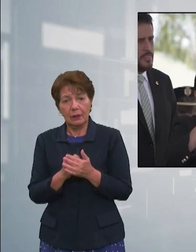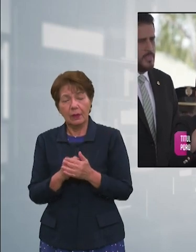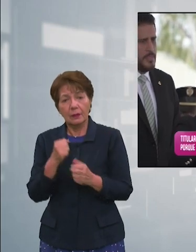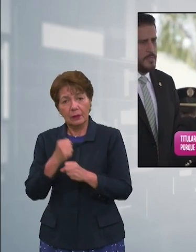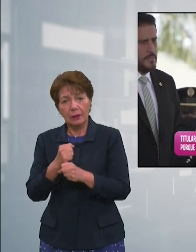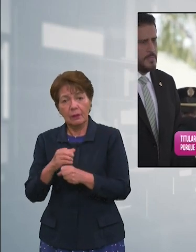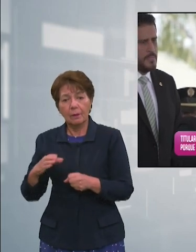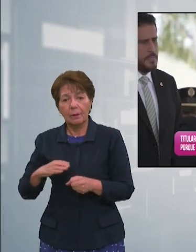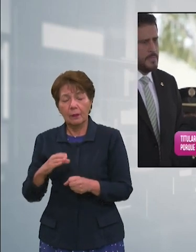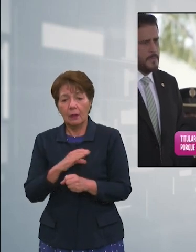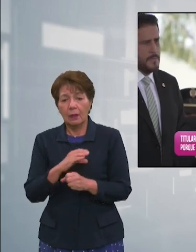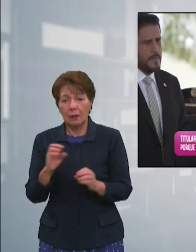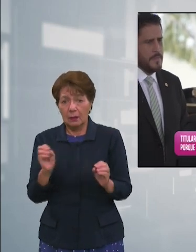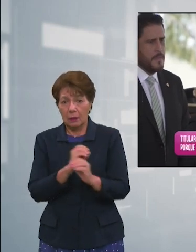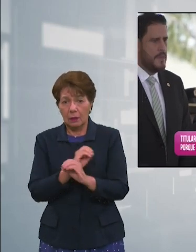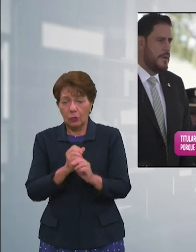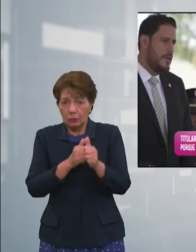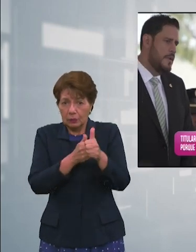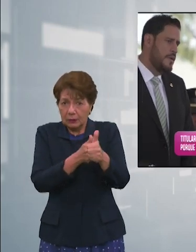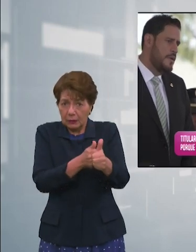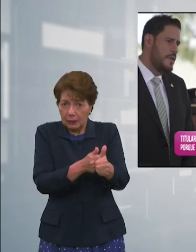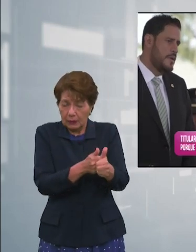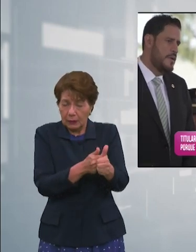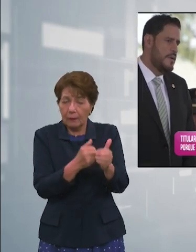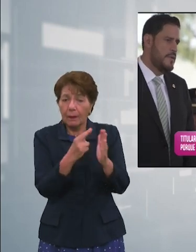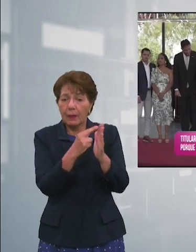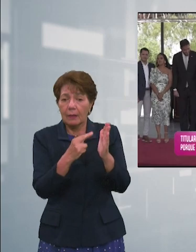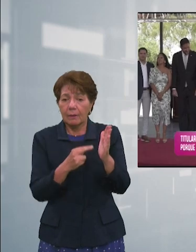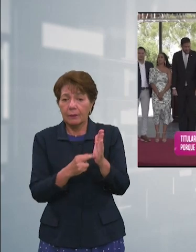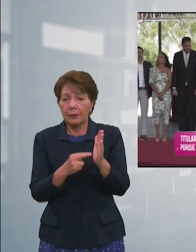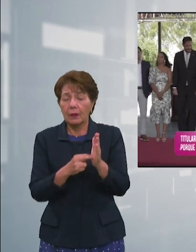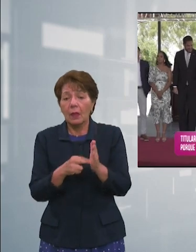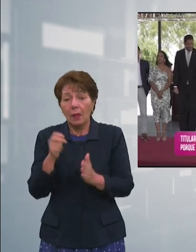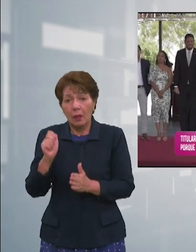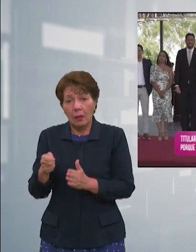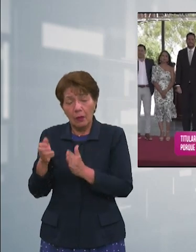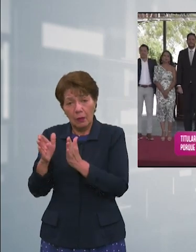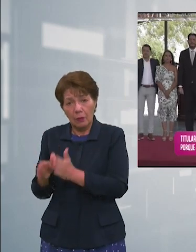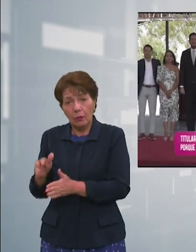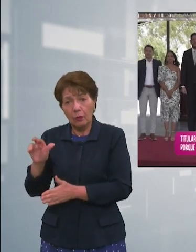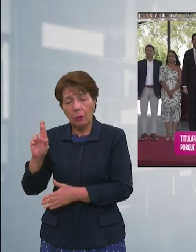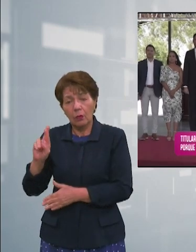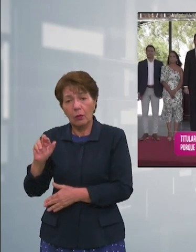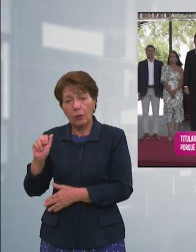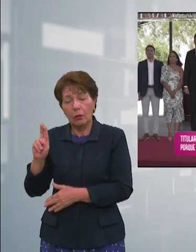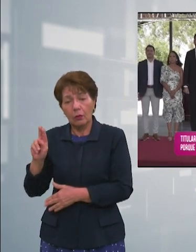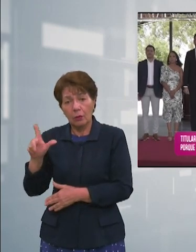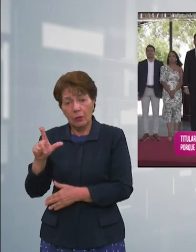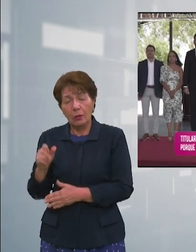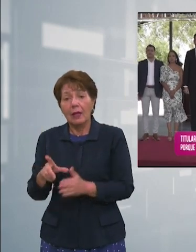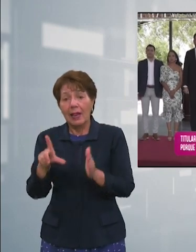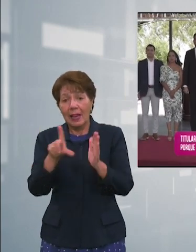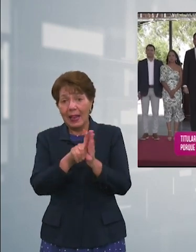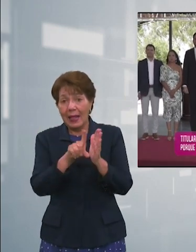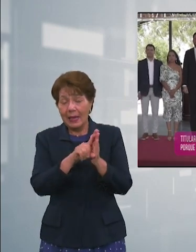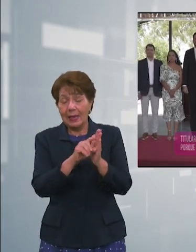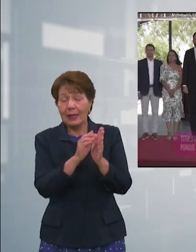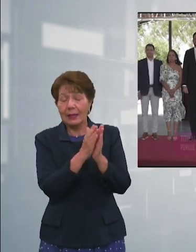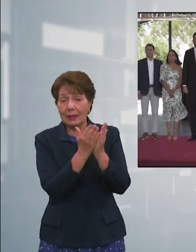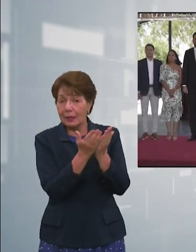o no de la moción el abogado Raúl Paniagua recordó que la ley orgánica del Congreso Nacional le da ciertos poderes al